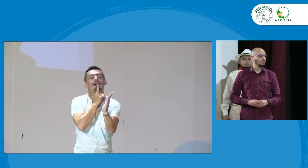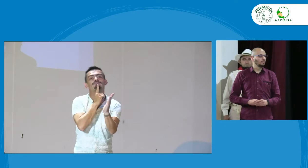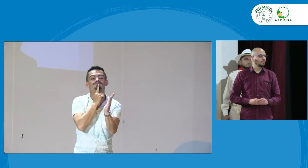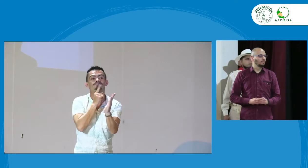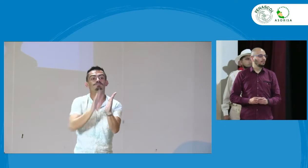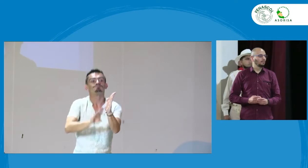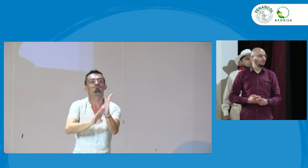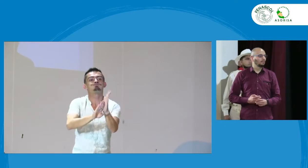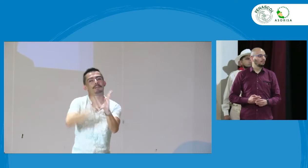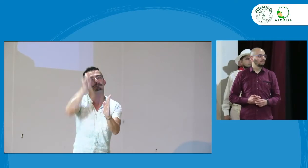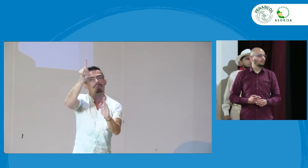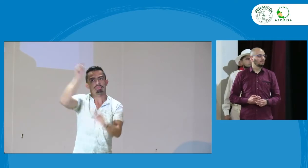sordo